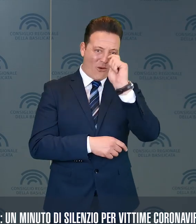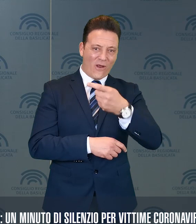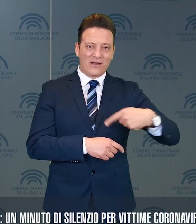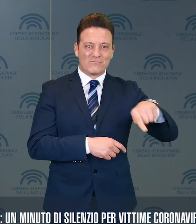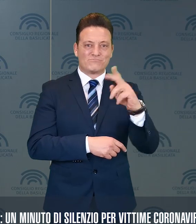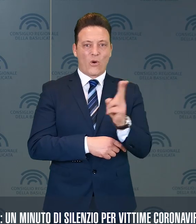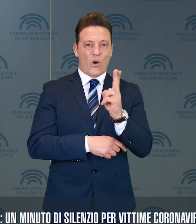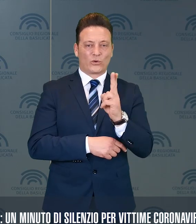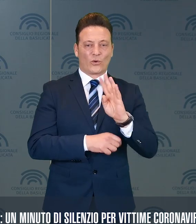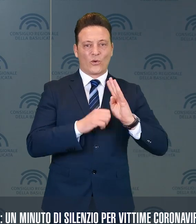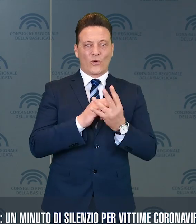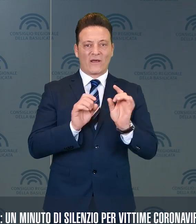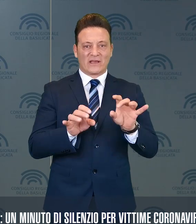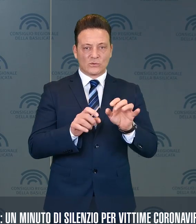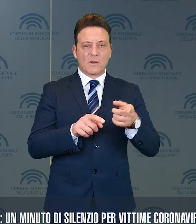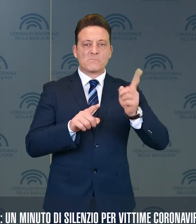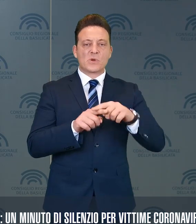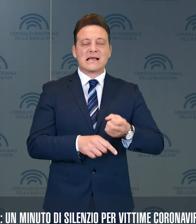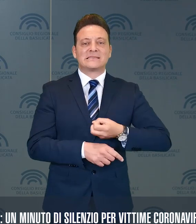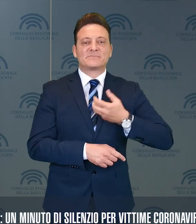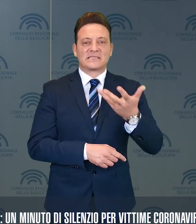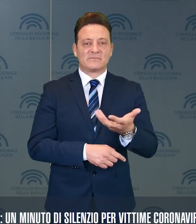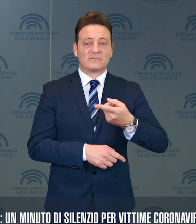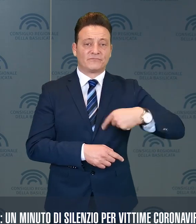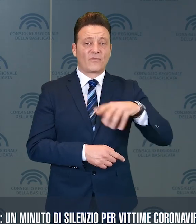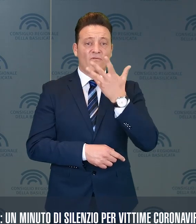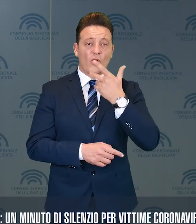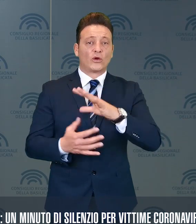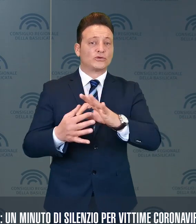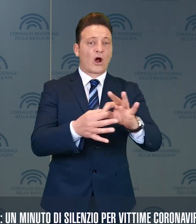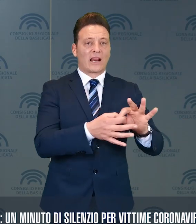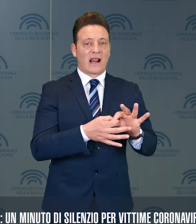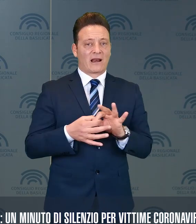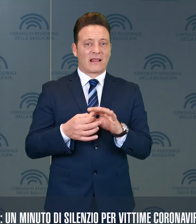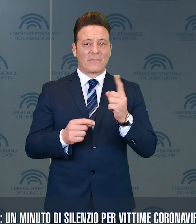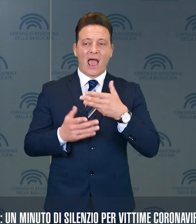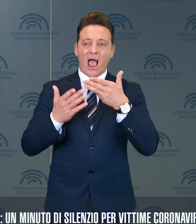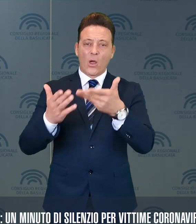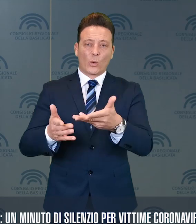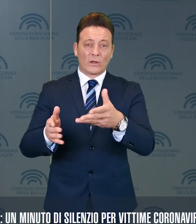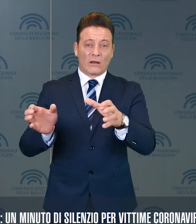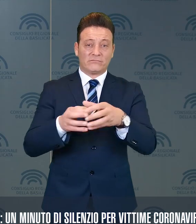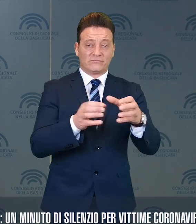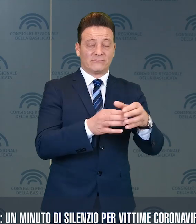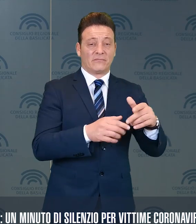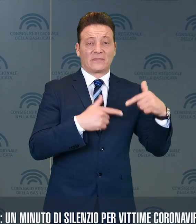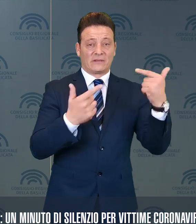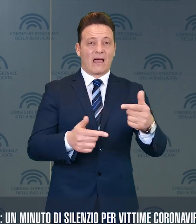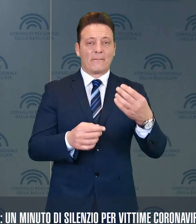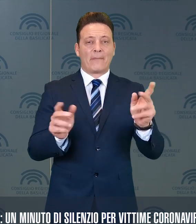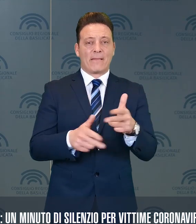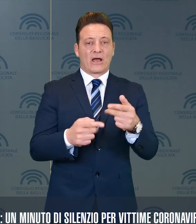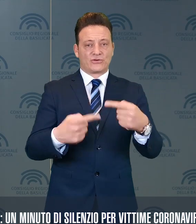del coronavirus e ad esprimere segno di solidarietà per le comunità fortemente segnate da tale